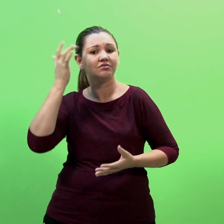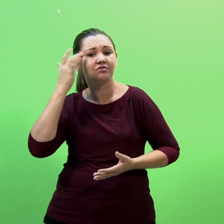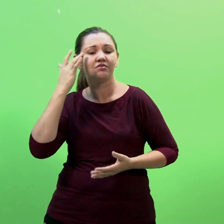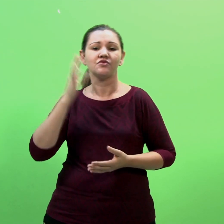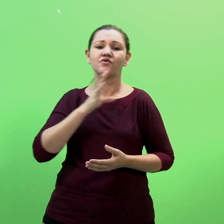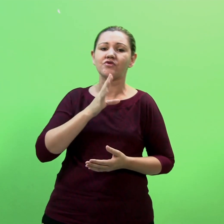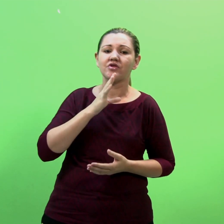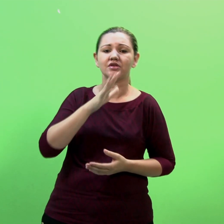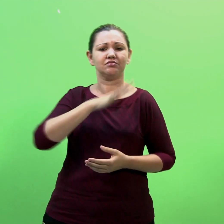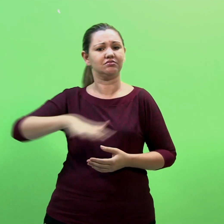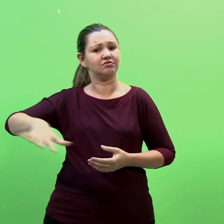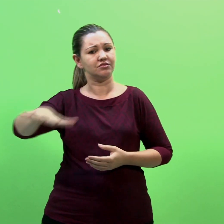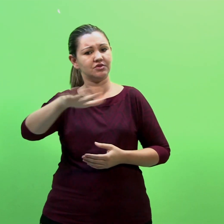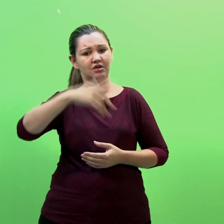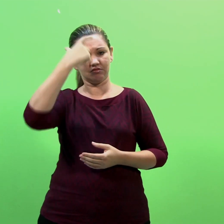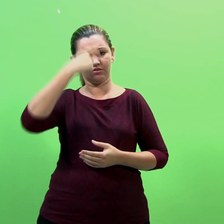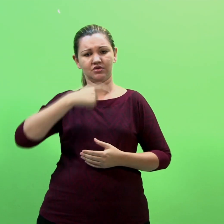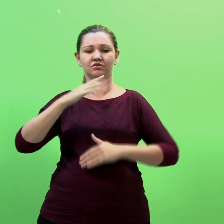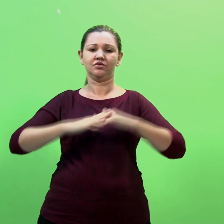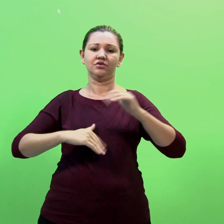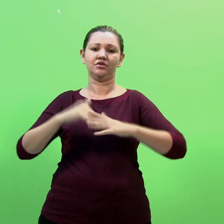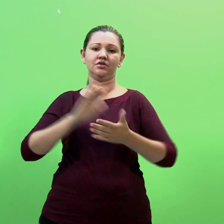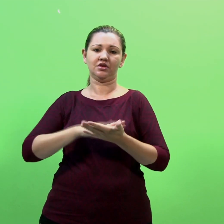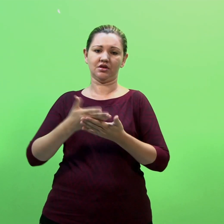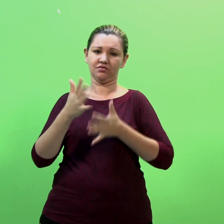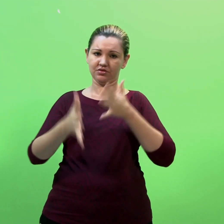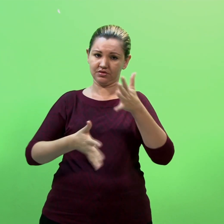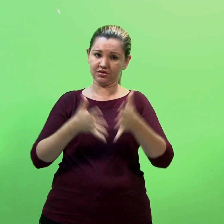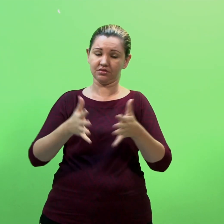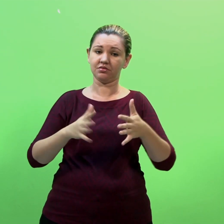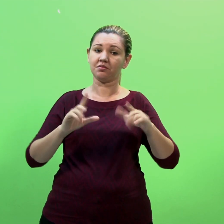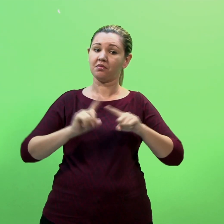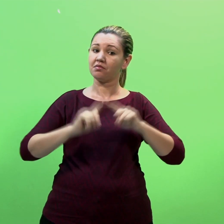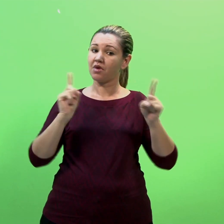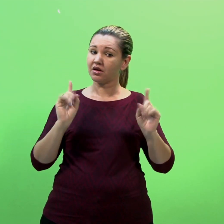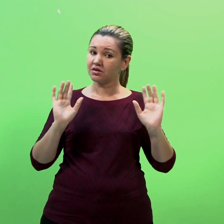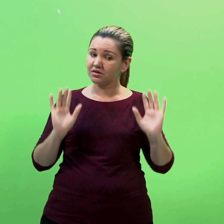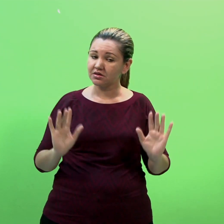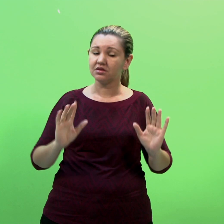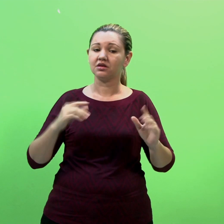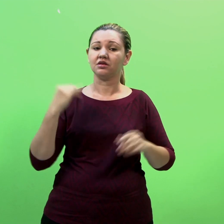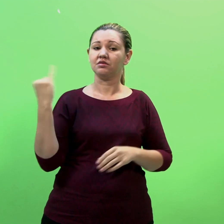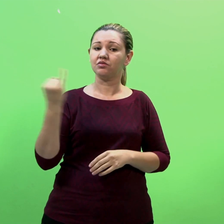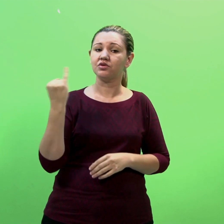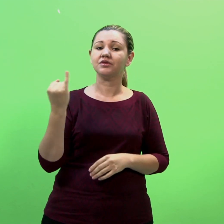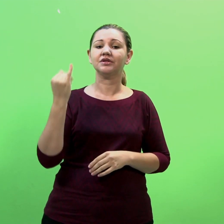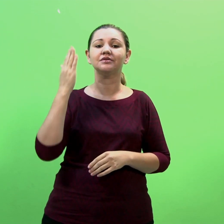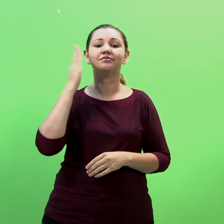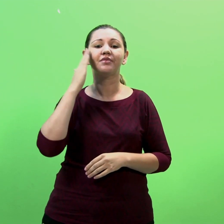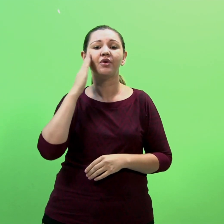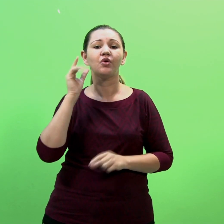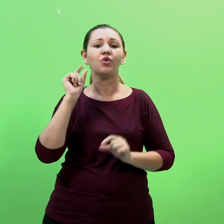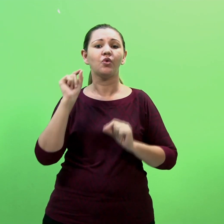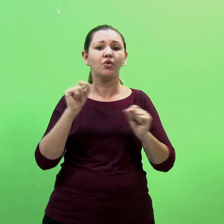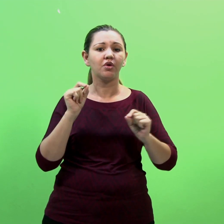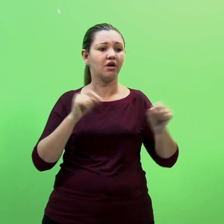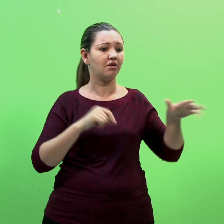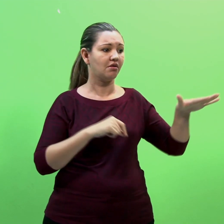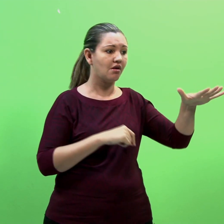necessários ao intérprete de Libras. Todavia, é importante destacar que os conhecimentos específicos aos diversos tipos